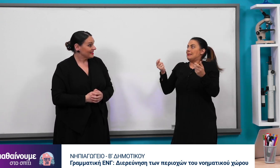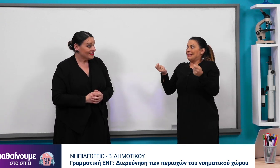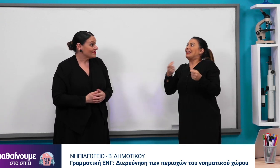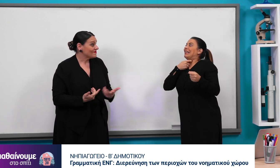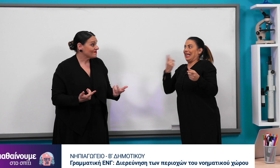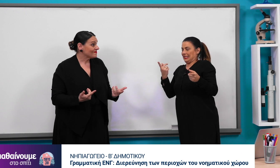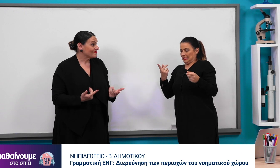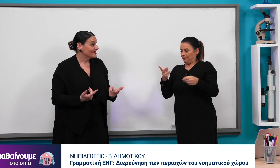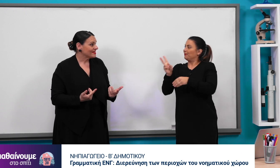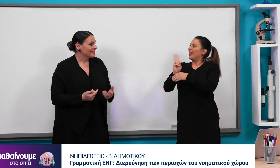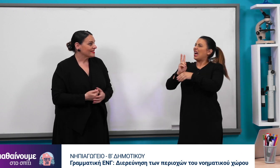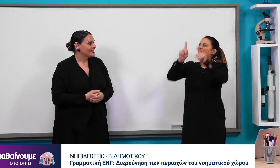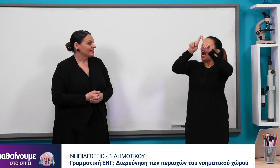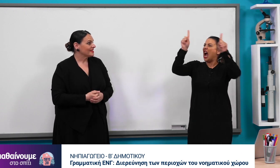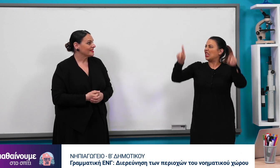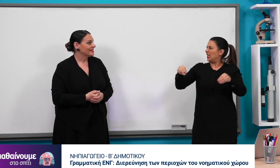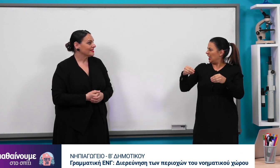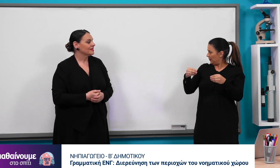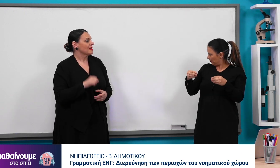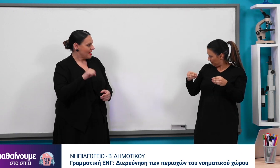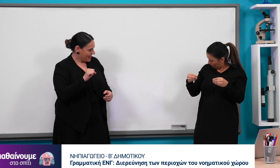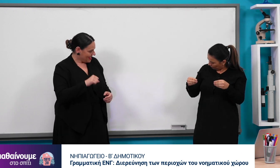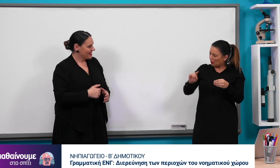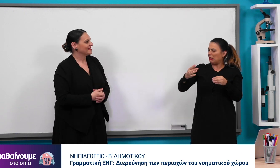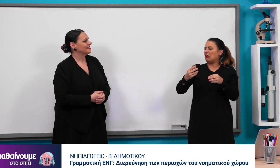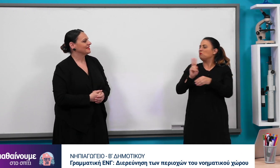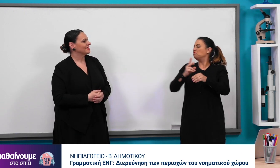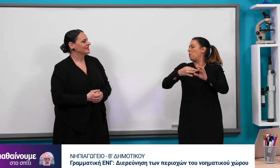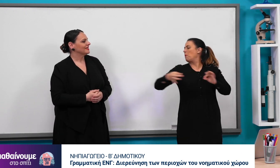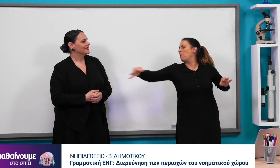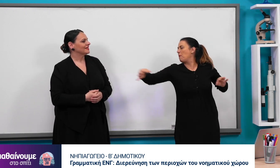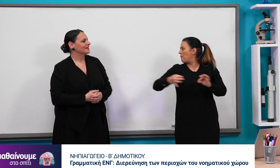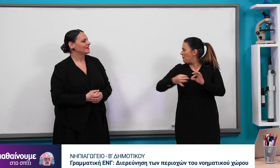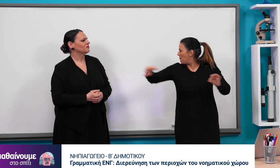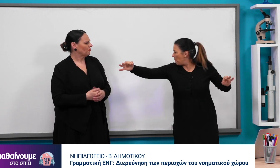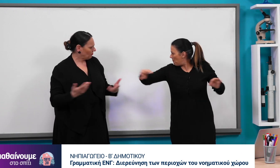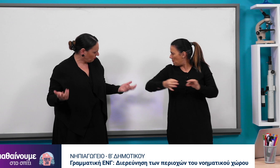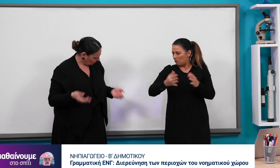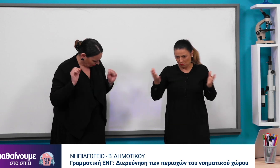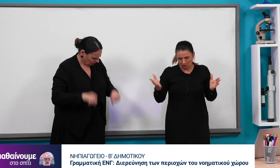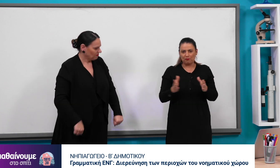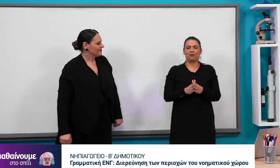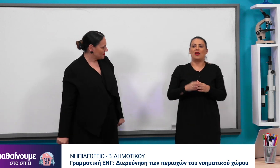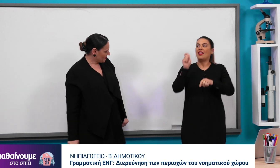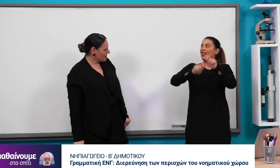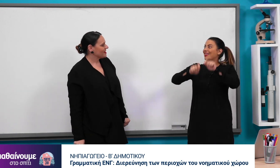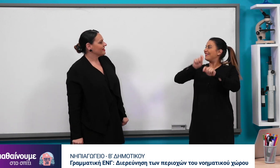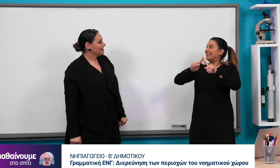Τι θα κάνουμε λοιπόν. Θα πάρουμε ένα χαρτόνι. Ένα χαρτόνι. Έχει χαρτί του μέτρου. Και θα